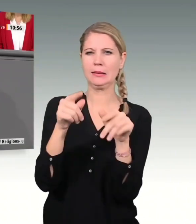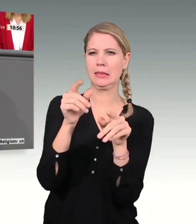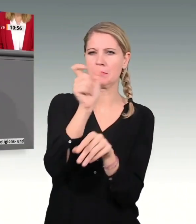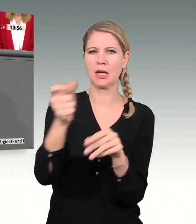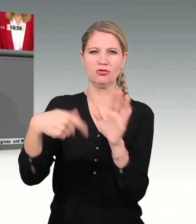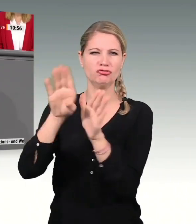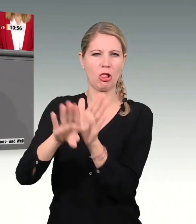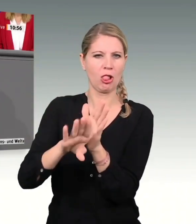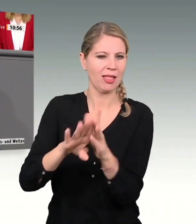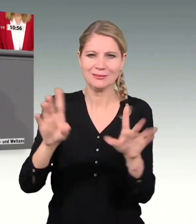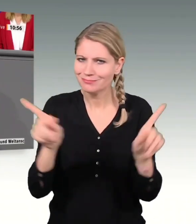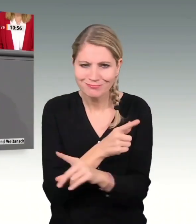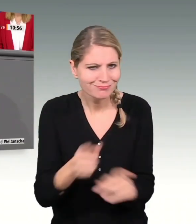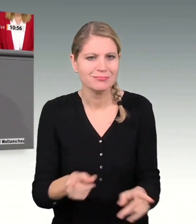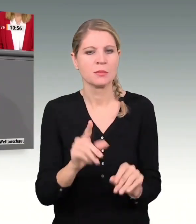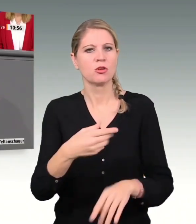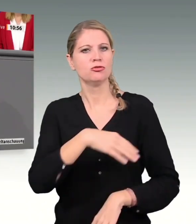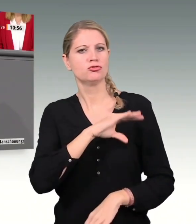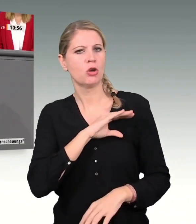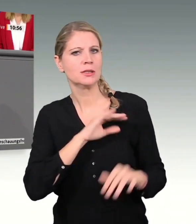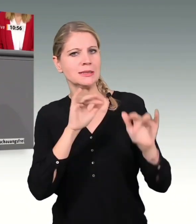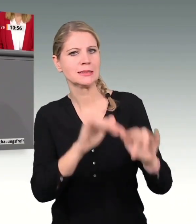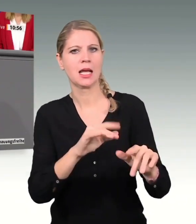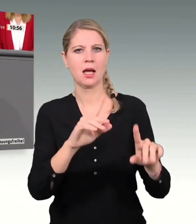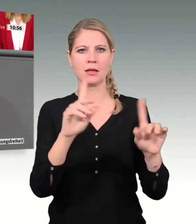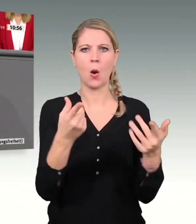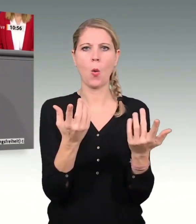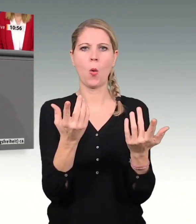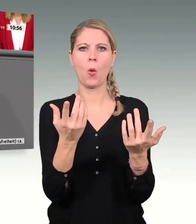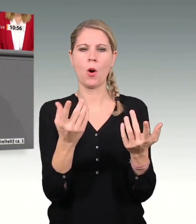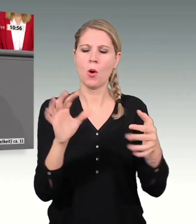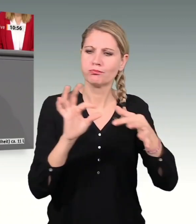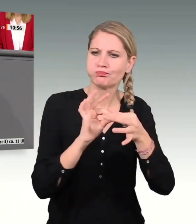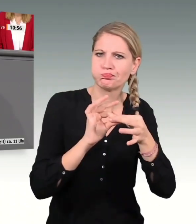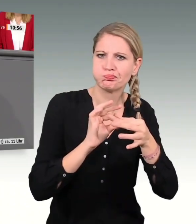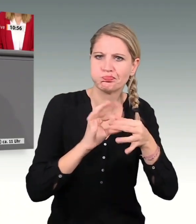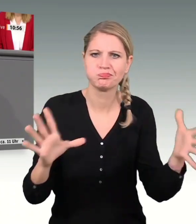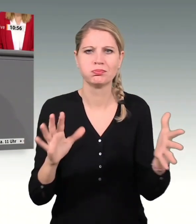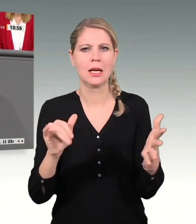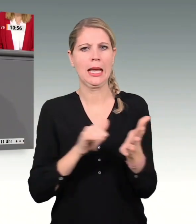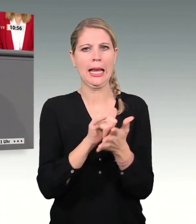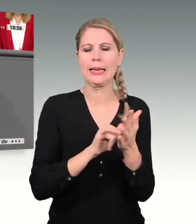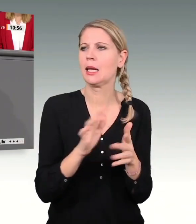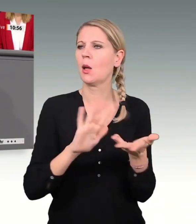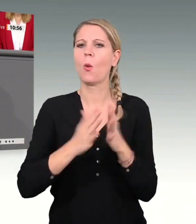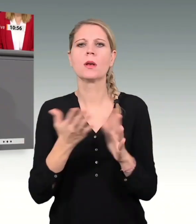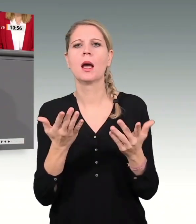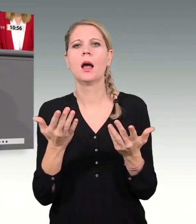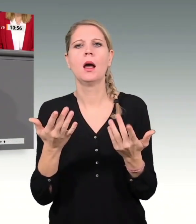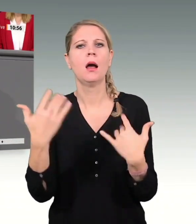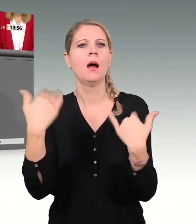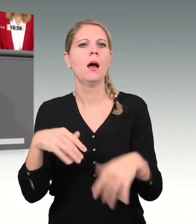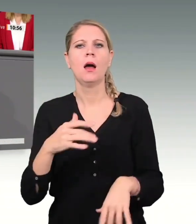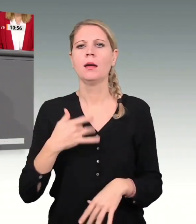Und nun steht der dritte Bericht an. Zusammenfassend möchte ich sagen, um was geht es als Aufgabe für den Religionsfreiheitsbeauftragten. Wir müssen